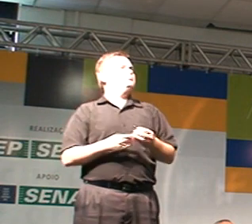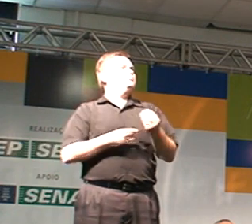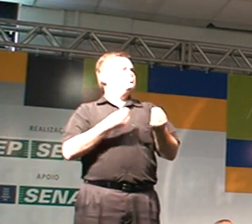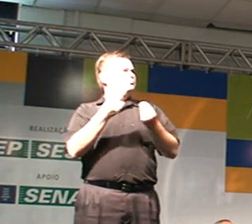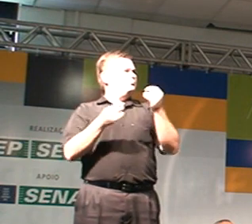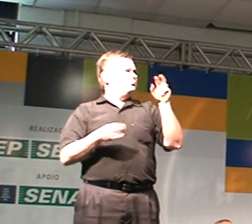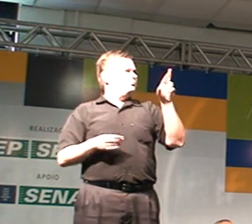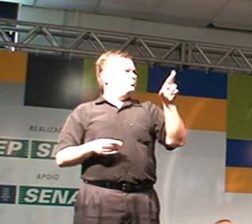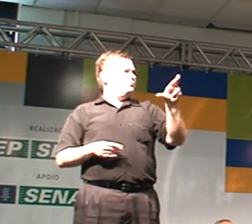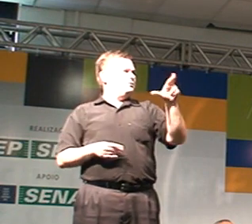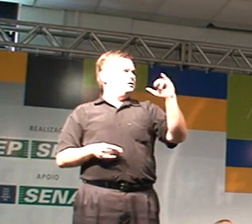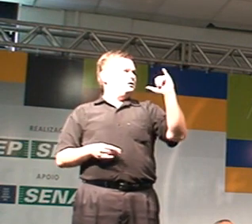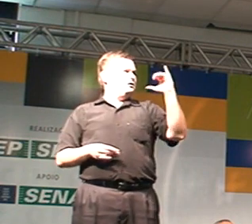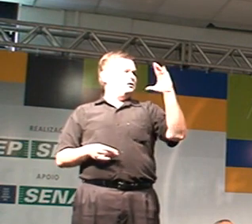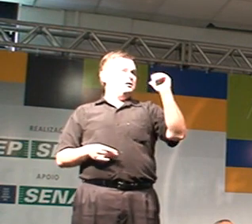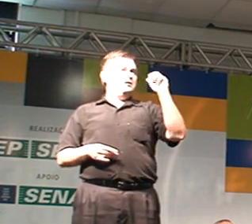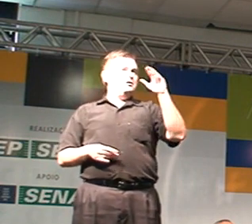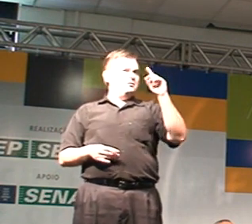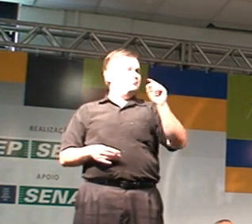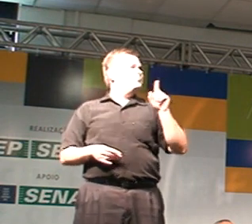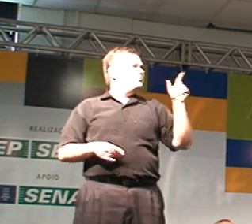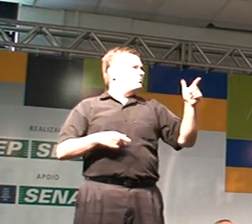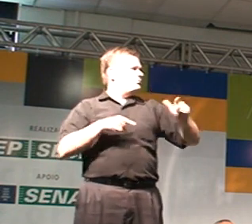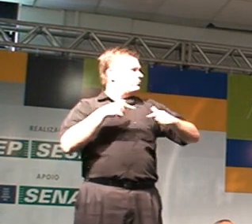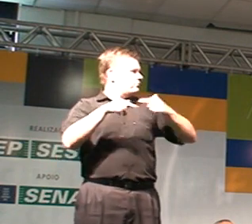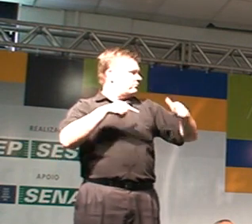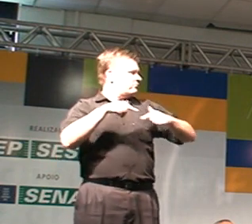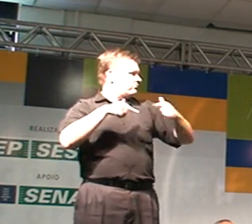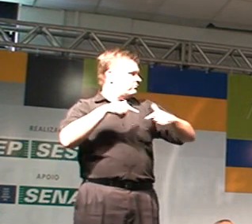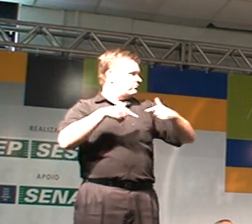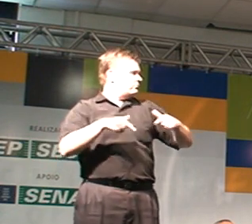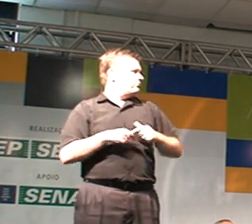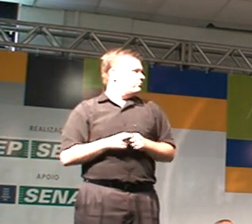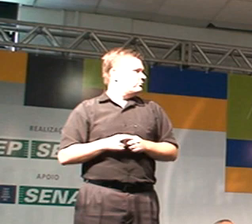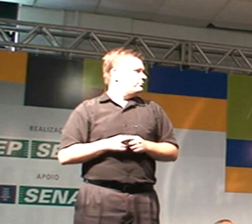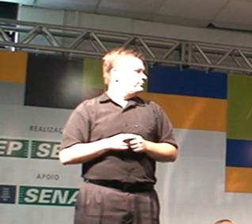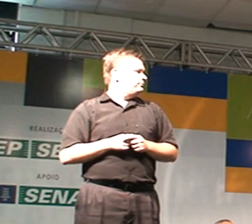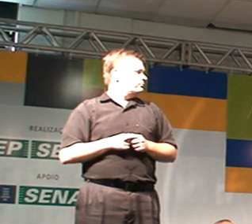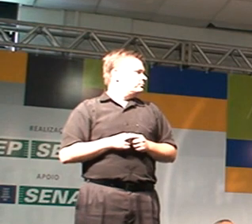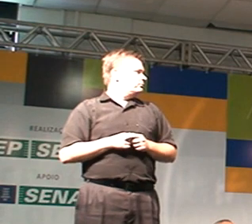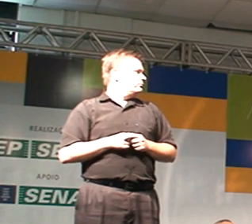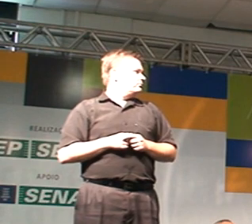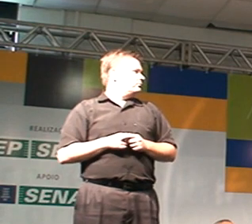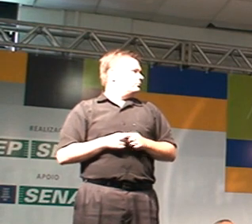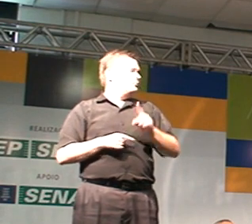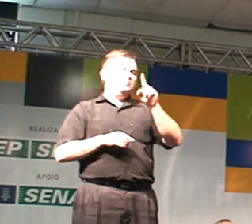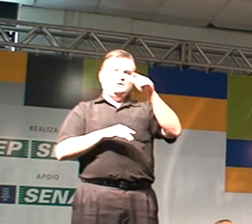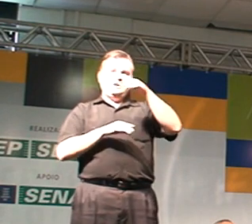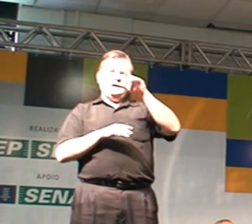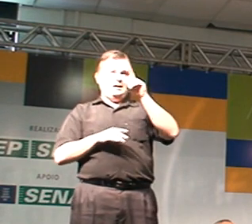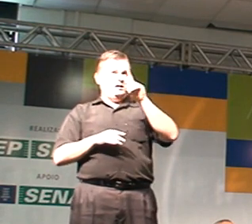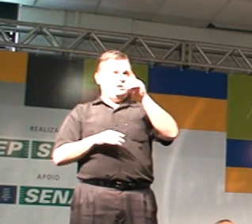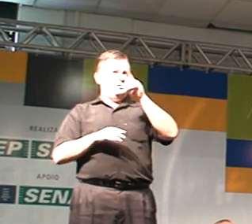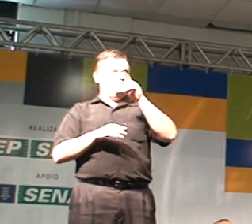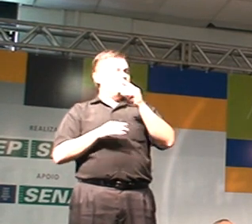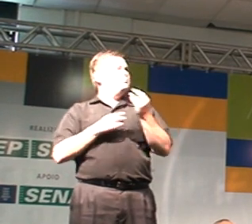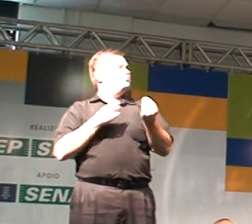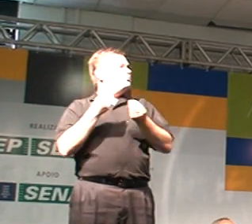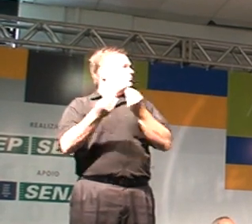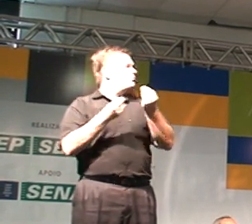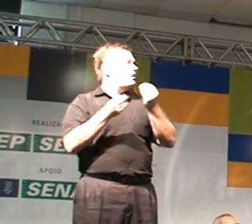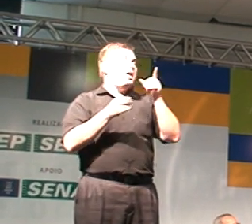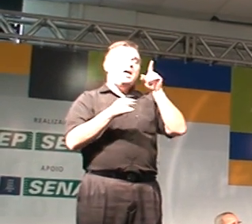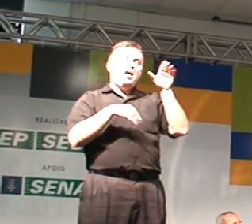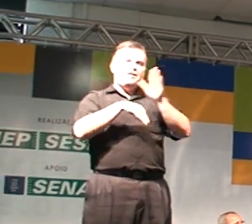o Ricardo Otanoff, que é o meu pessoal lá naquele bar de Tartaruda, ali na Baxiga, ele veio no alto da quinze, foi uma